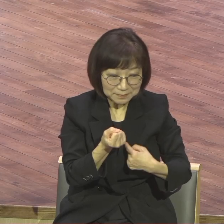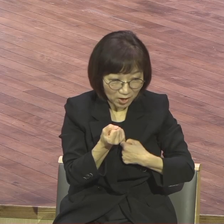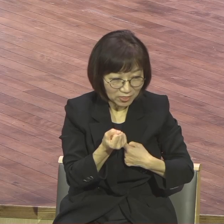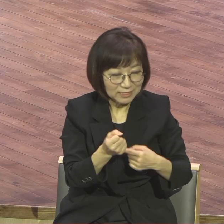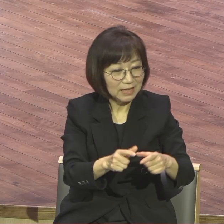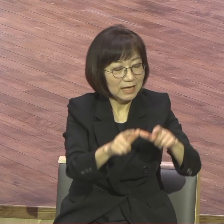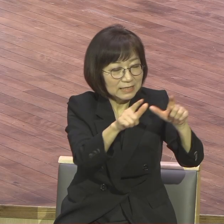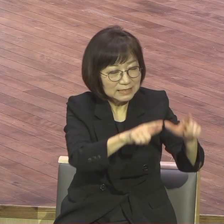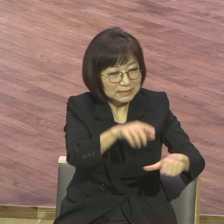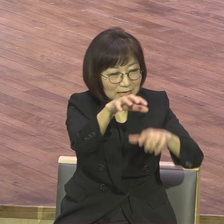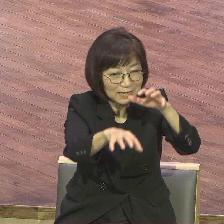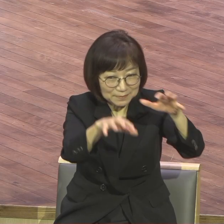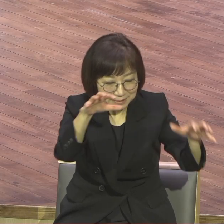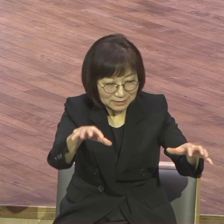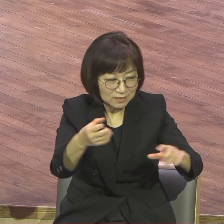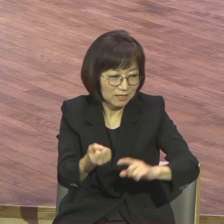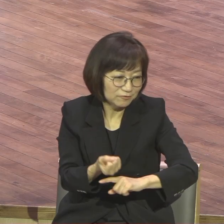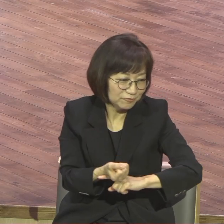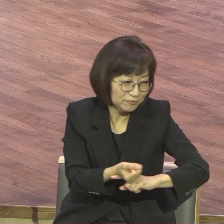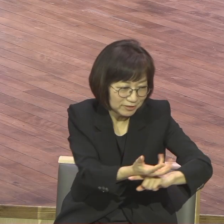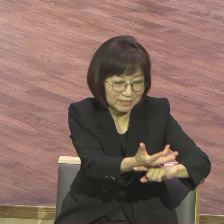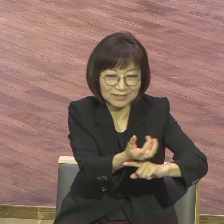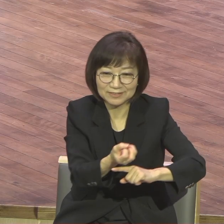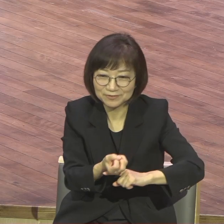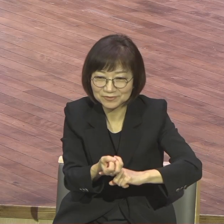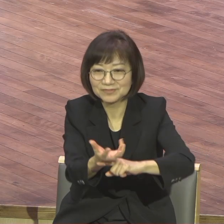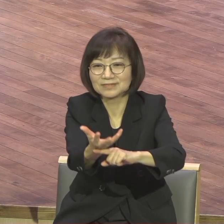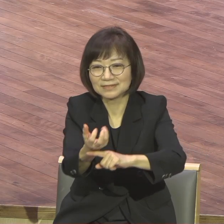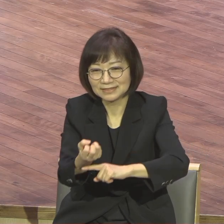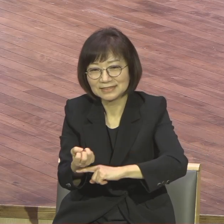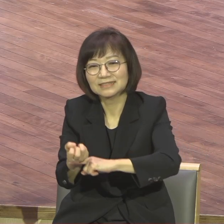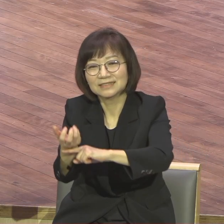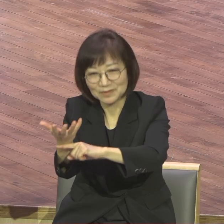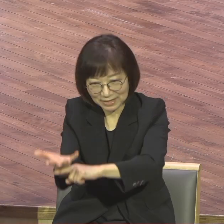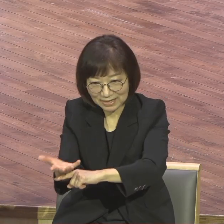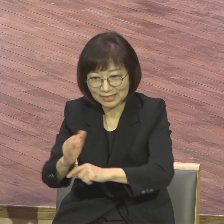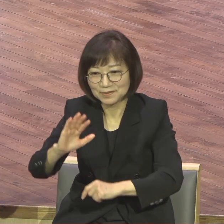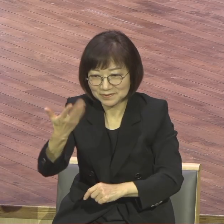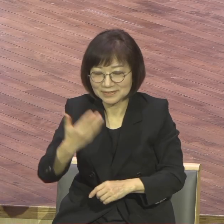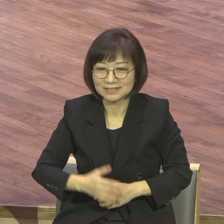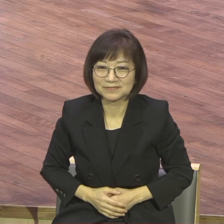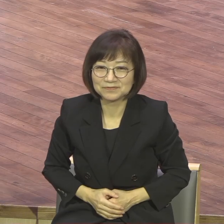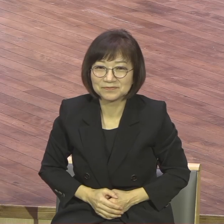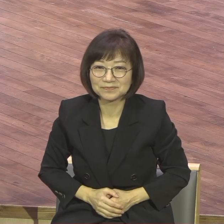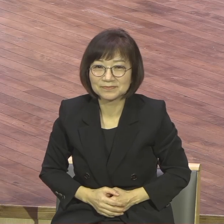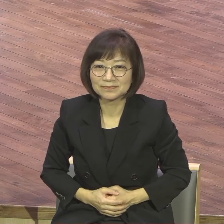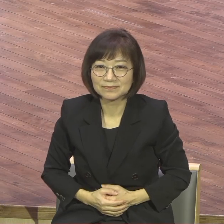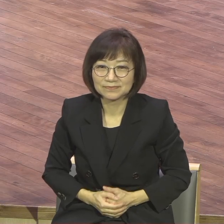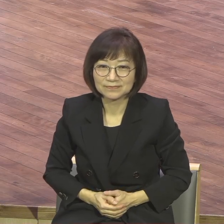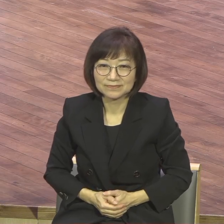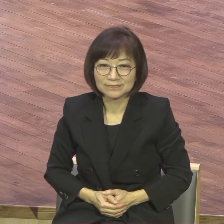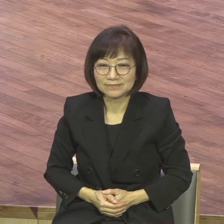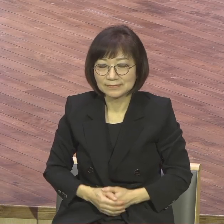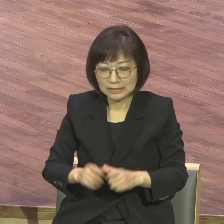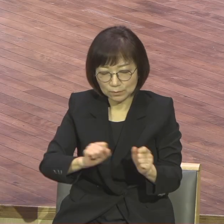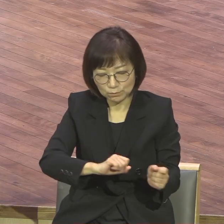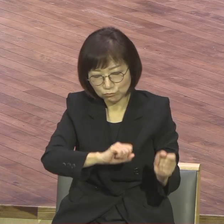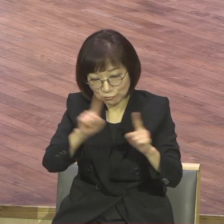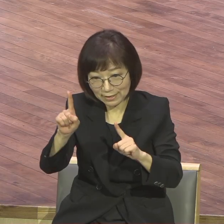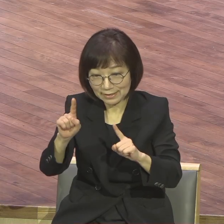전도자로 전파자로 설 수 있는 기회가 주어집니다 부활의 산소망을 누리고